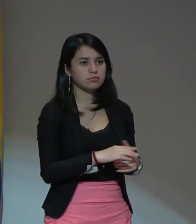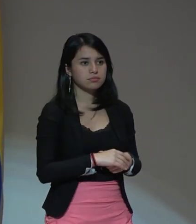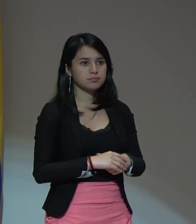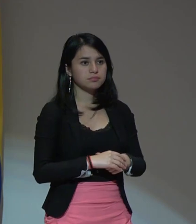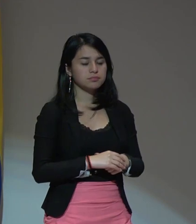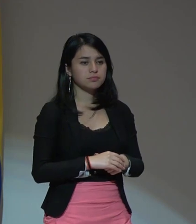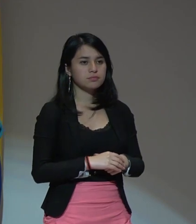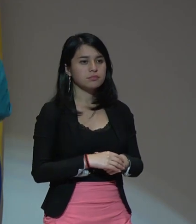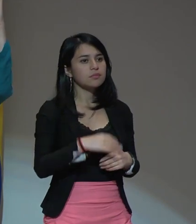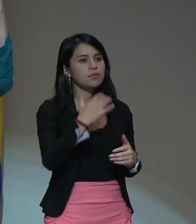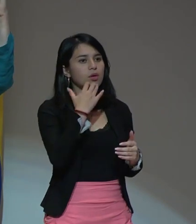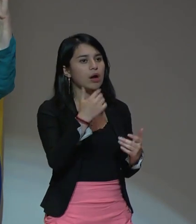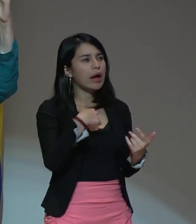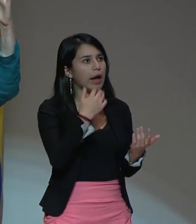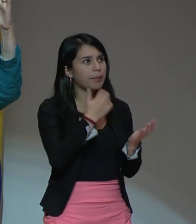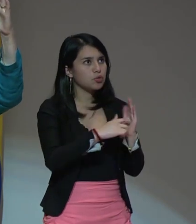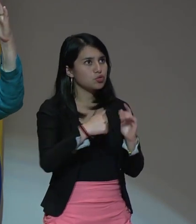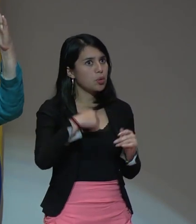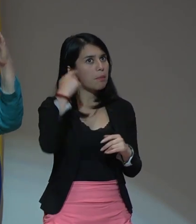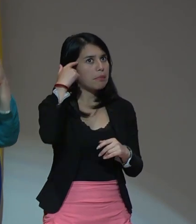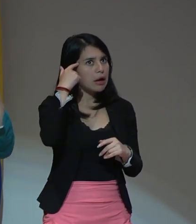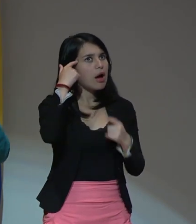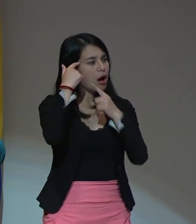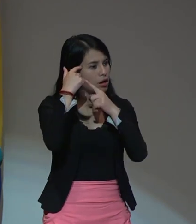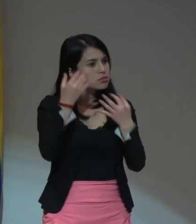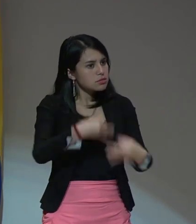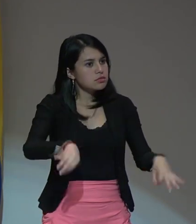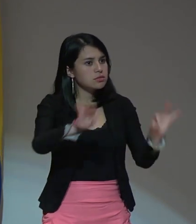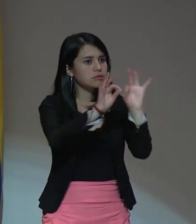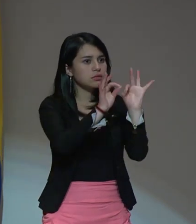lo que pienso tiene importancia